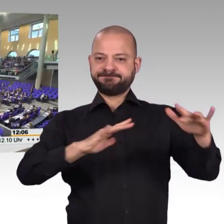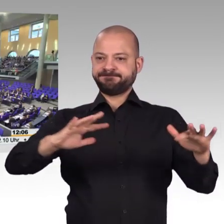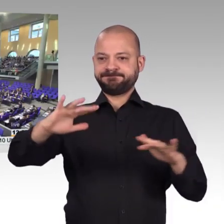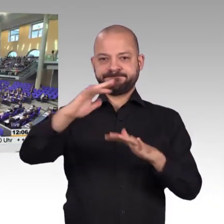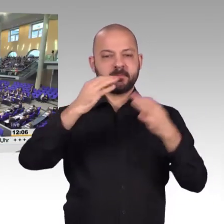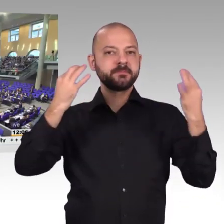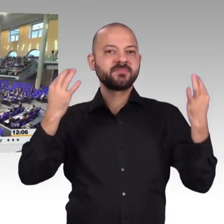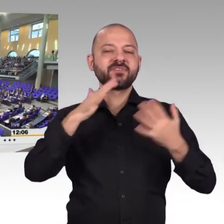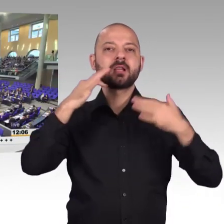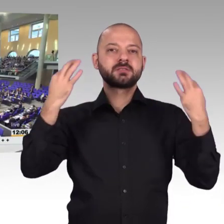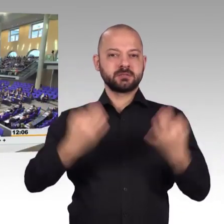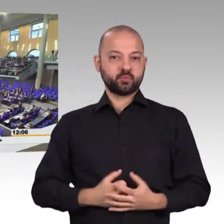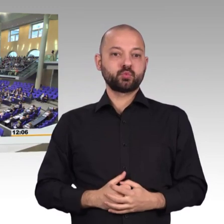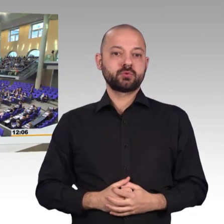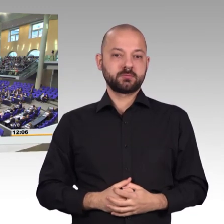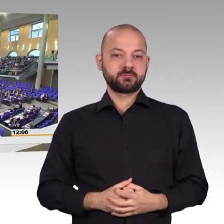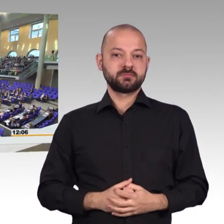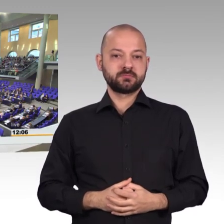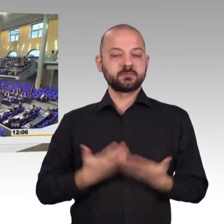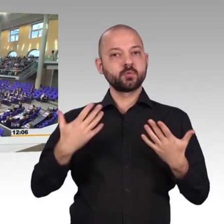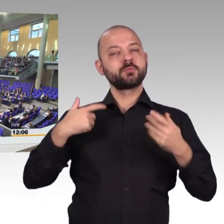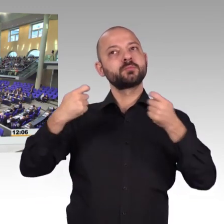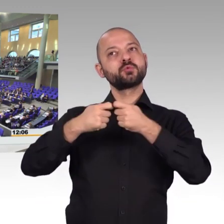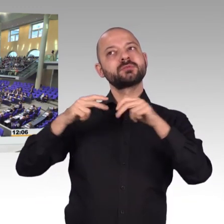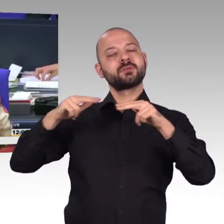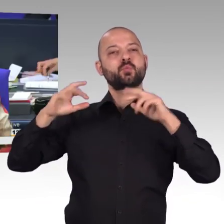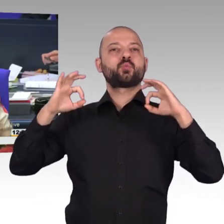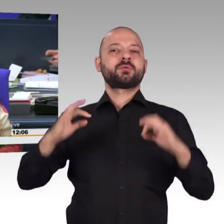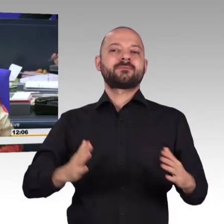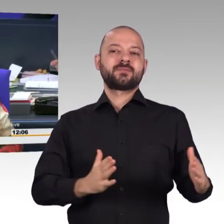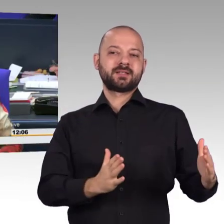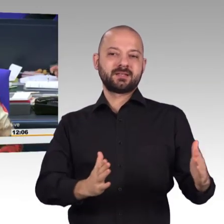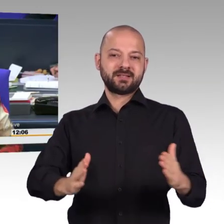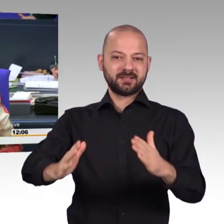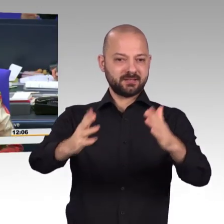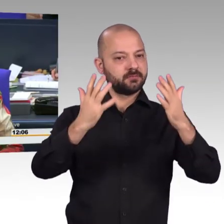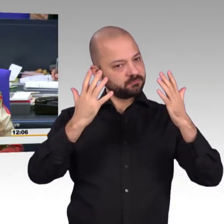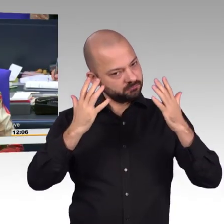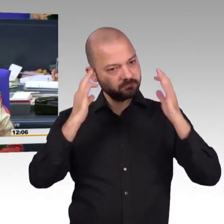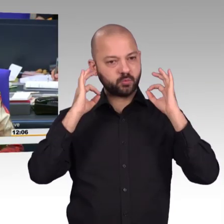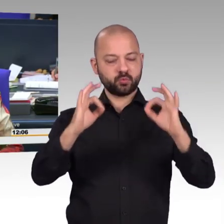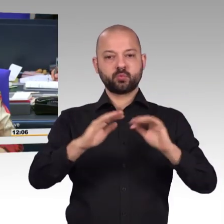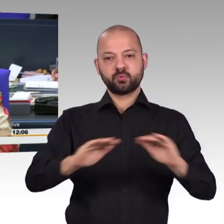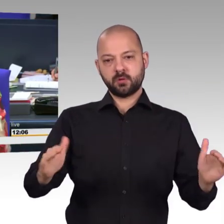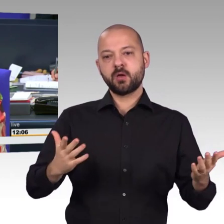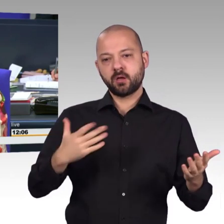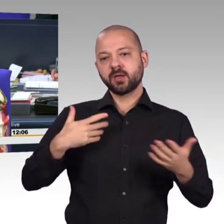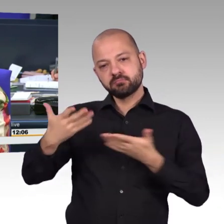Vielen Dank, Josef Oster. Und der letzte Redner in dieser Debatte, Alexander Hoffmann für die CDU-CSU-Fraktion.